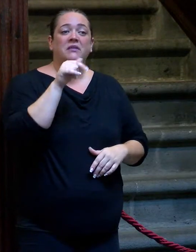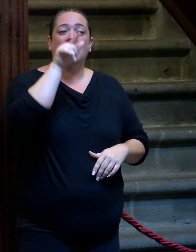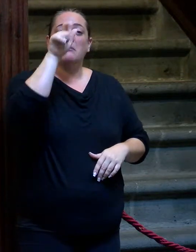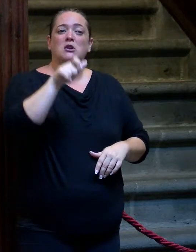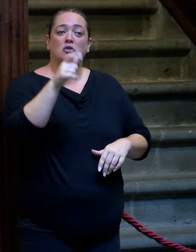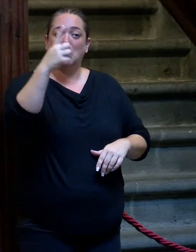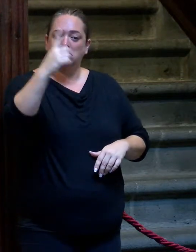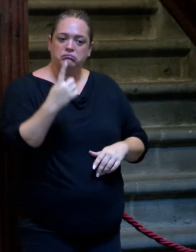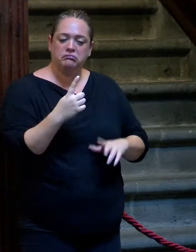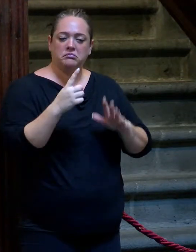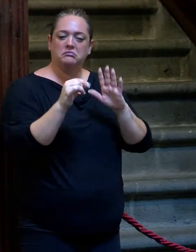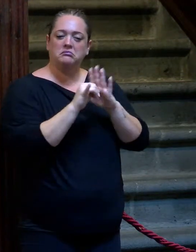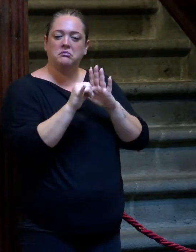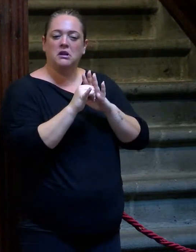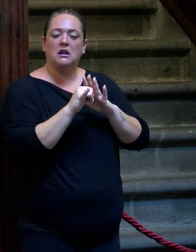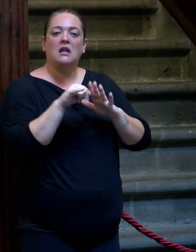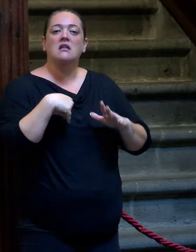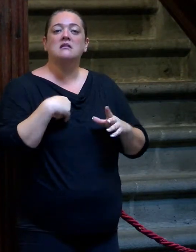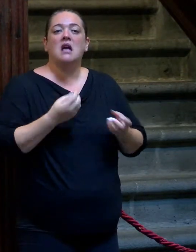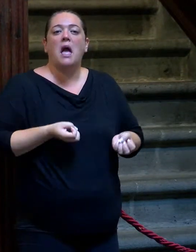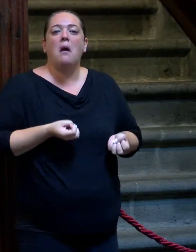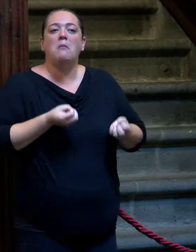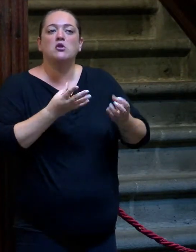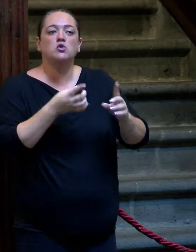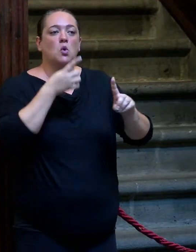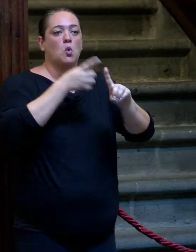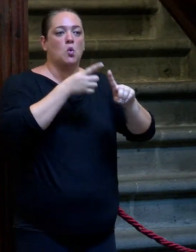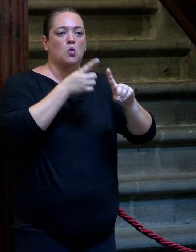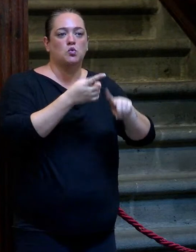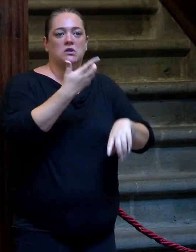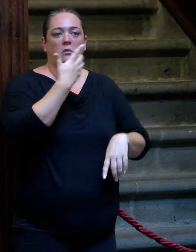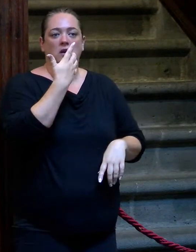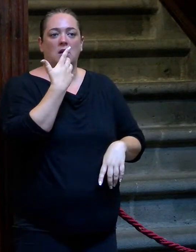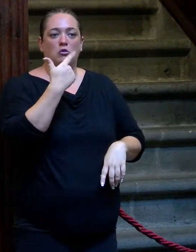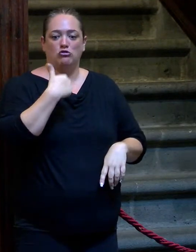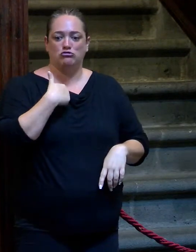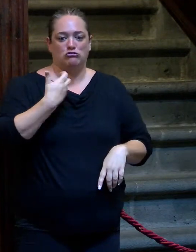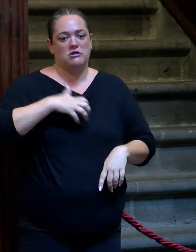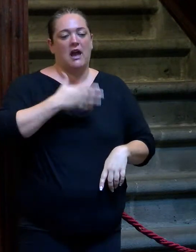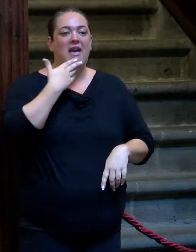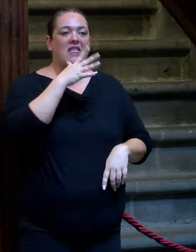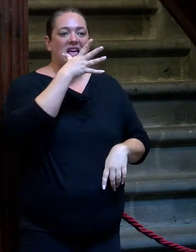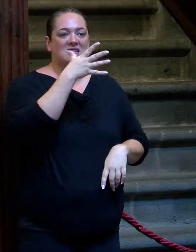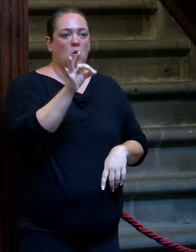expresión las que las personas, ya yo tengo 50 tacos,